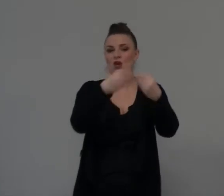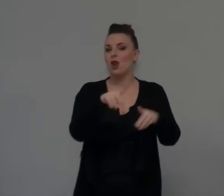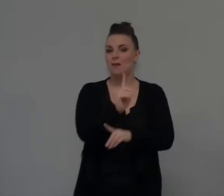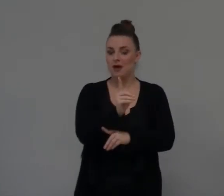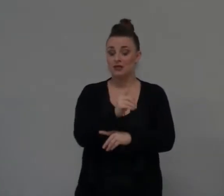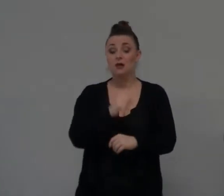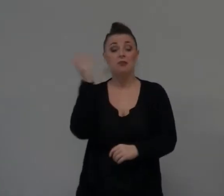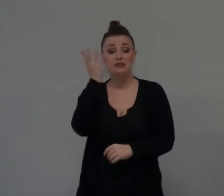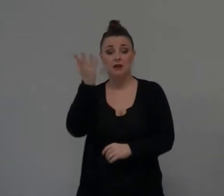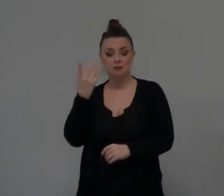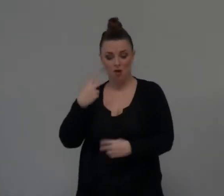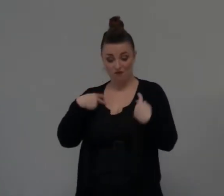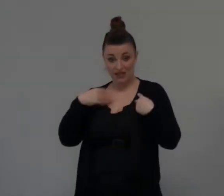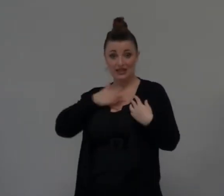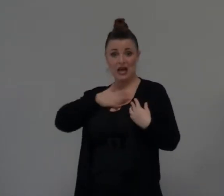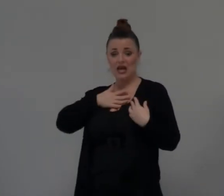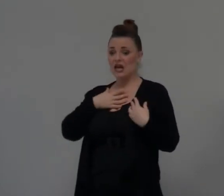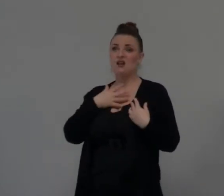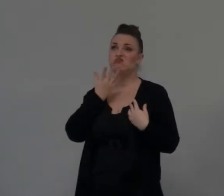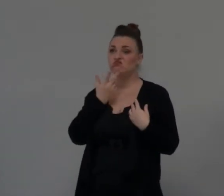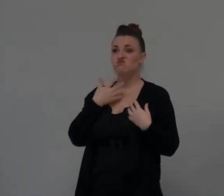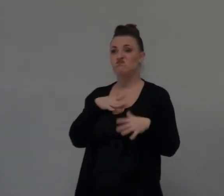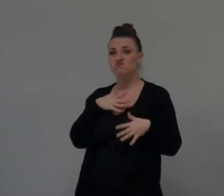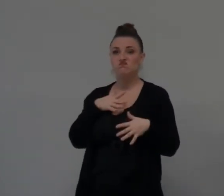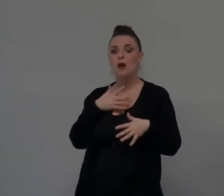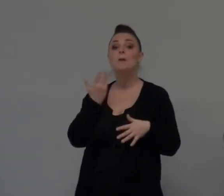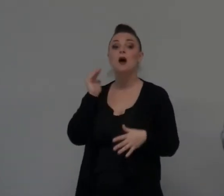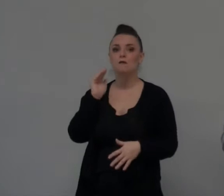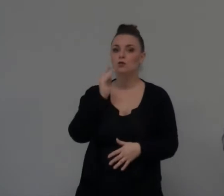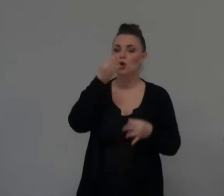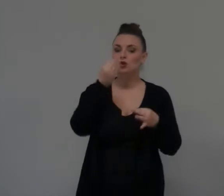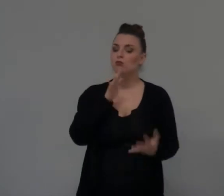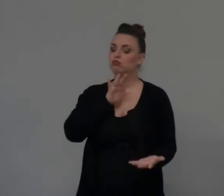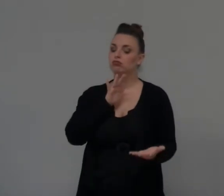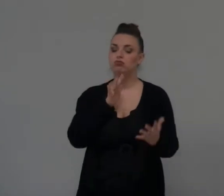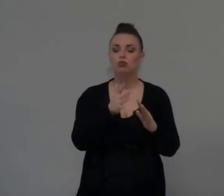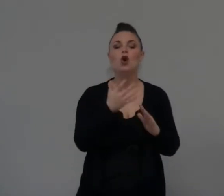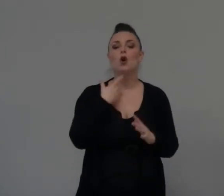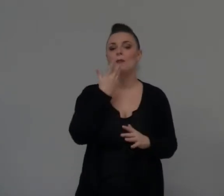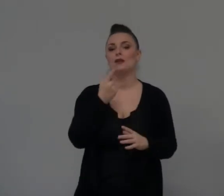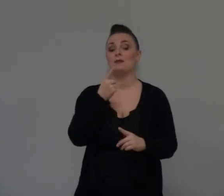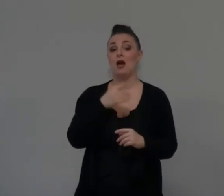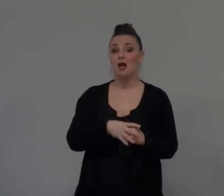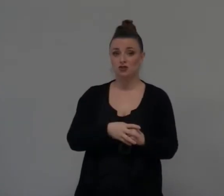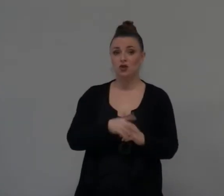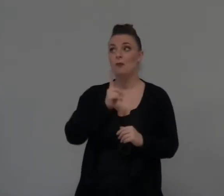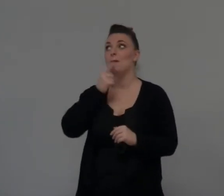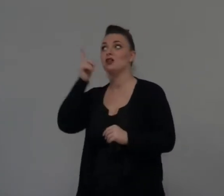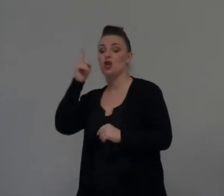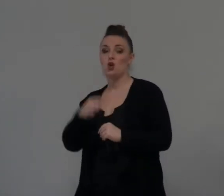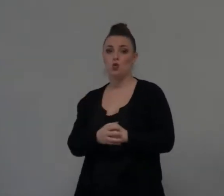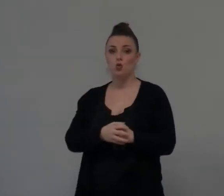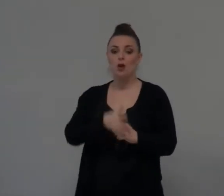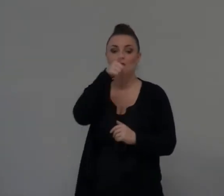vorresti Ma sarà stupenda quando sarai con me E quando vedrai Il migliore dalla parte giusta